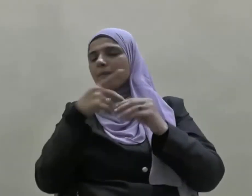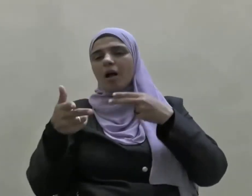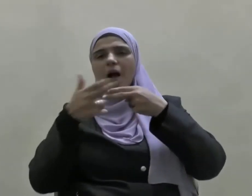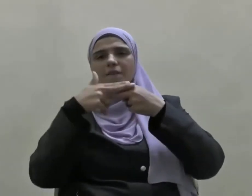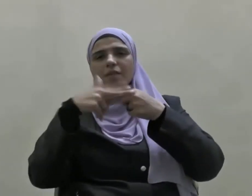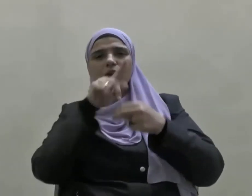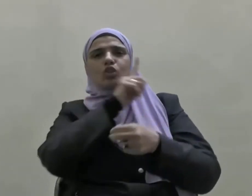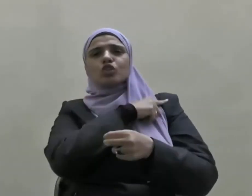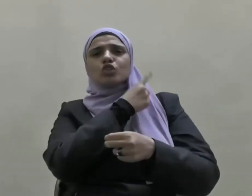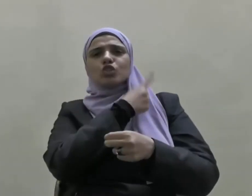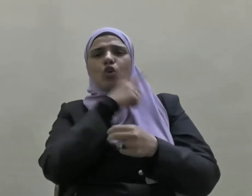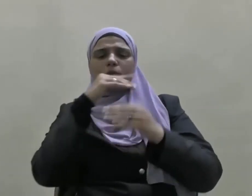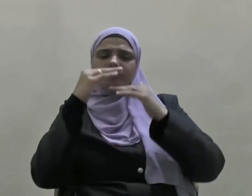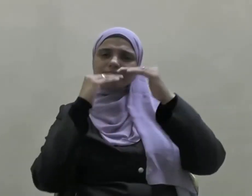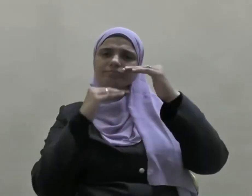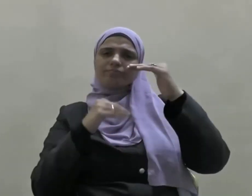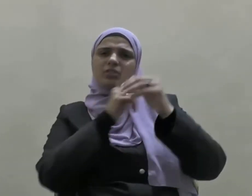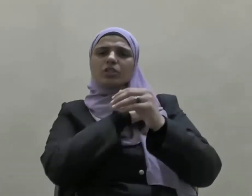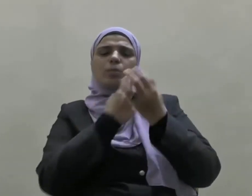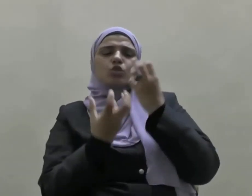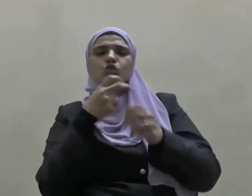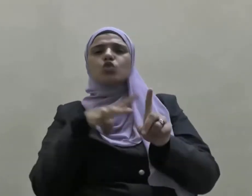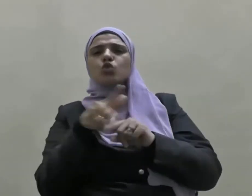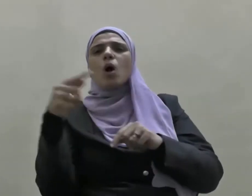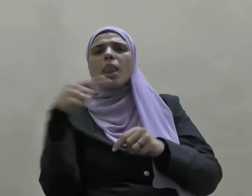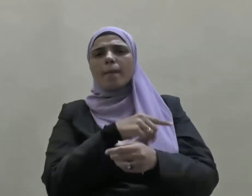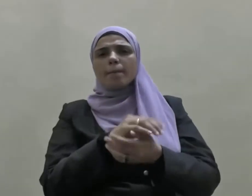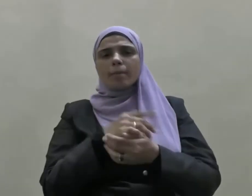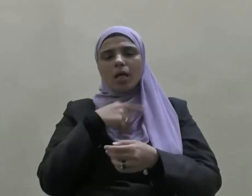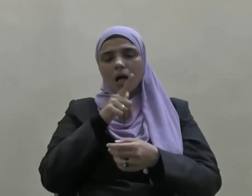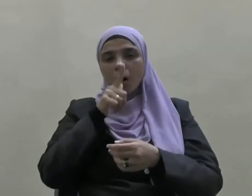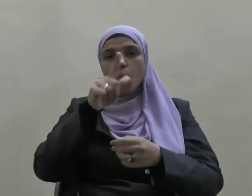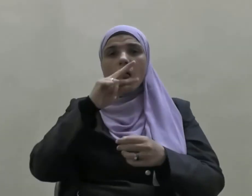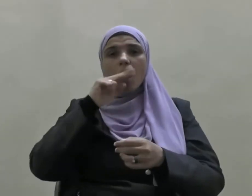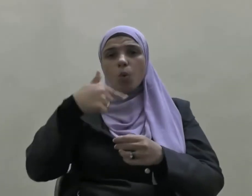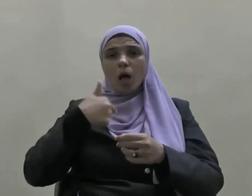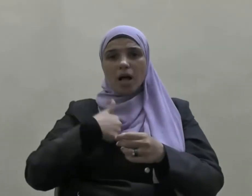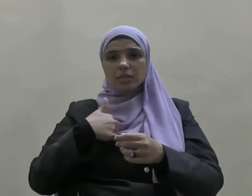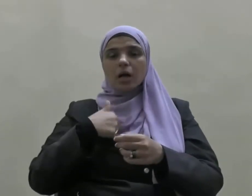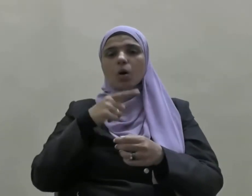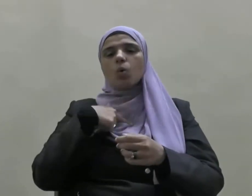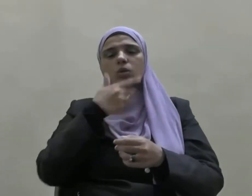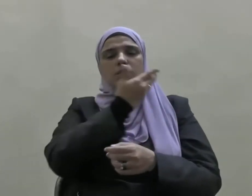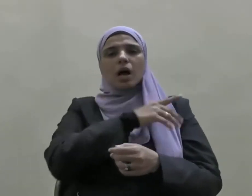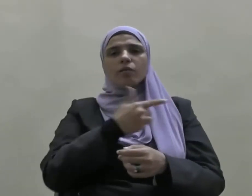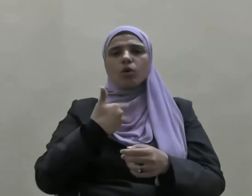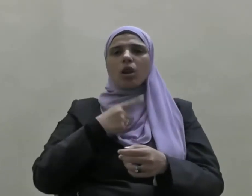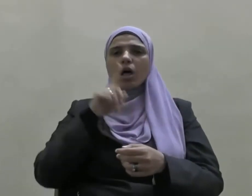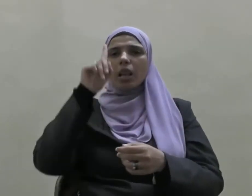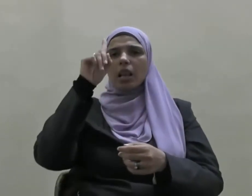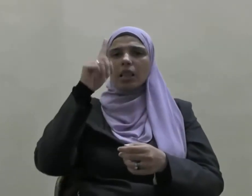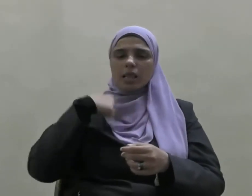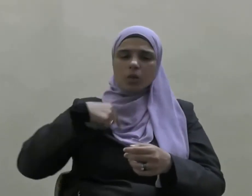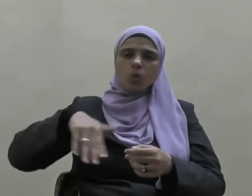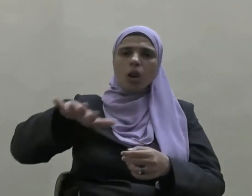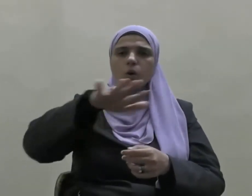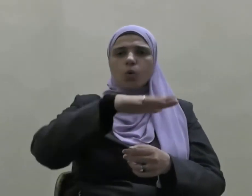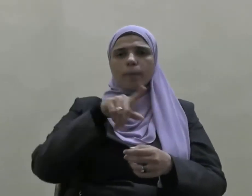لها بالا يهوي بها في جهنم أقول قولي هذا وأستغفر